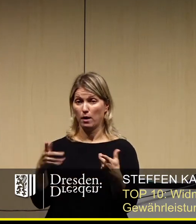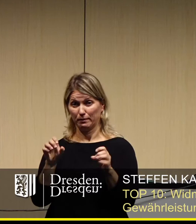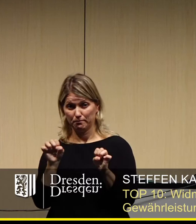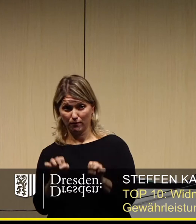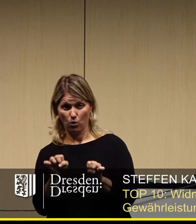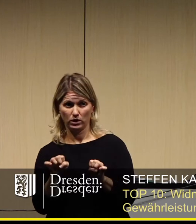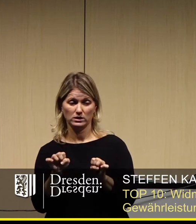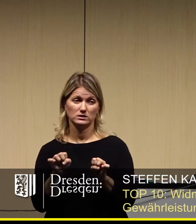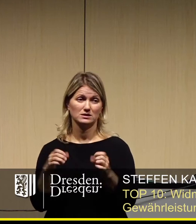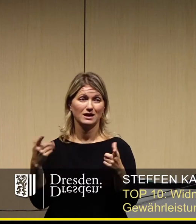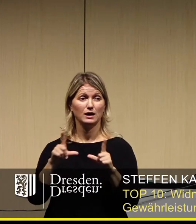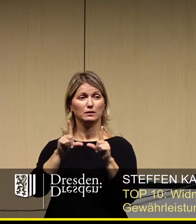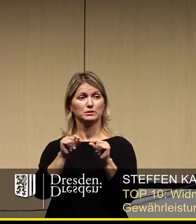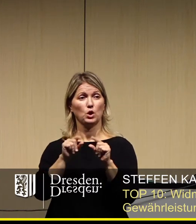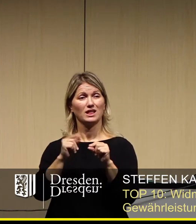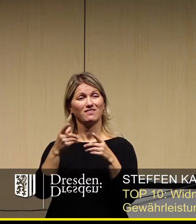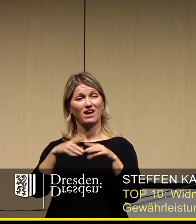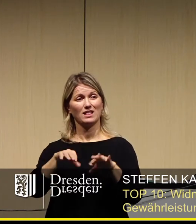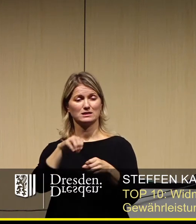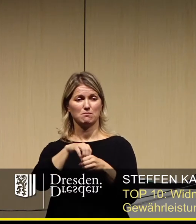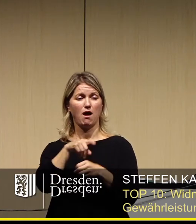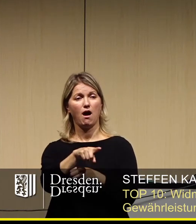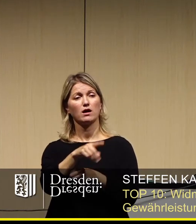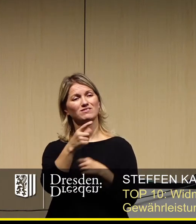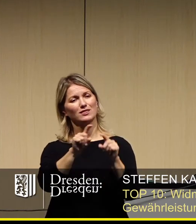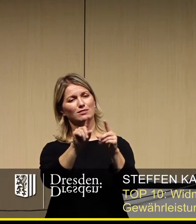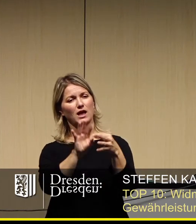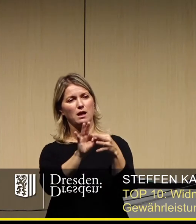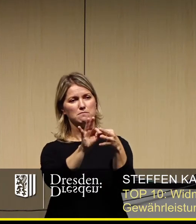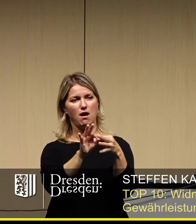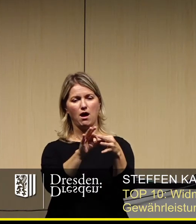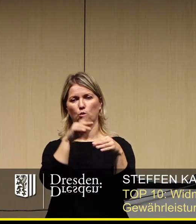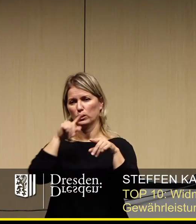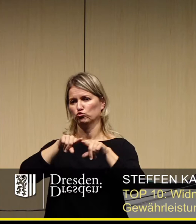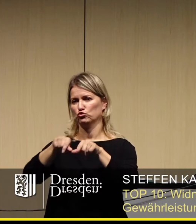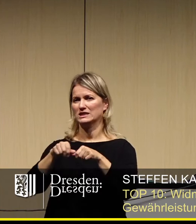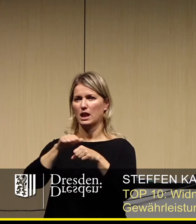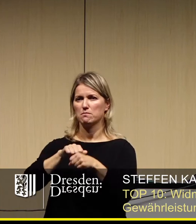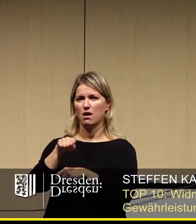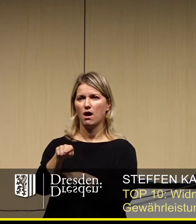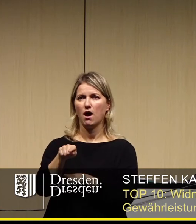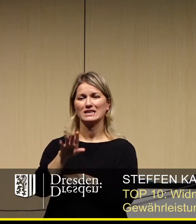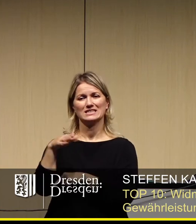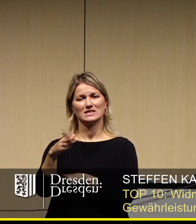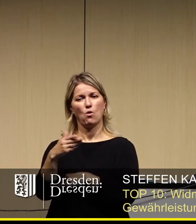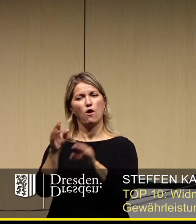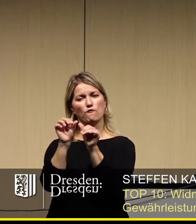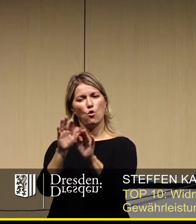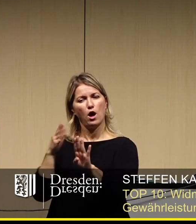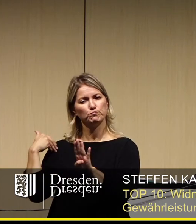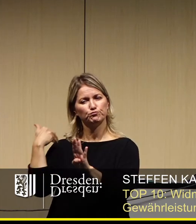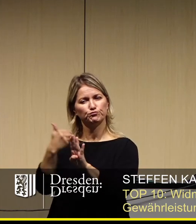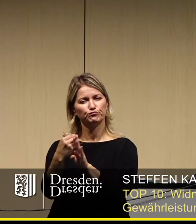wir werden thematische Weihnachtsmärkte haben und den Striezelmarkt in einer Form, wie wir sie bisher kannten.